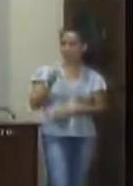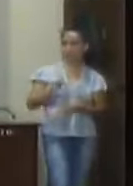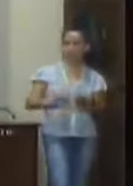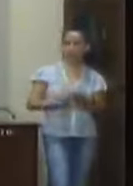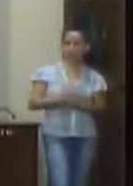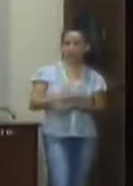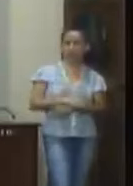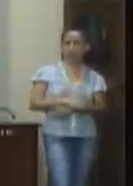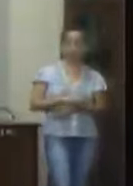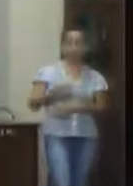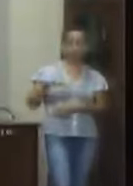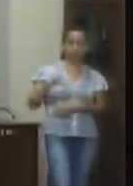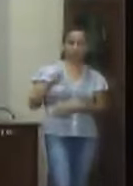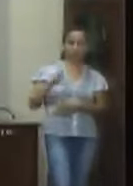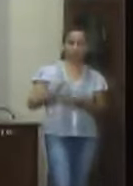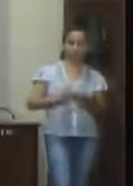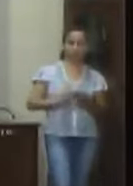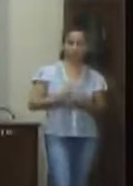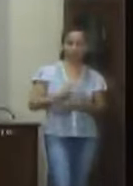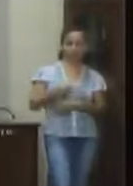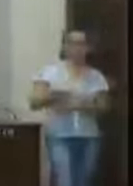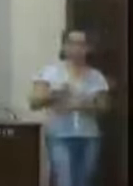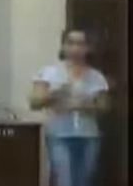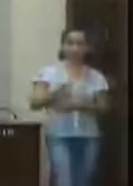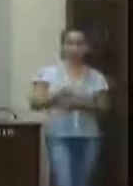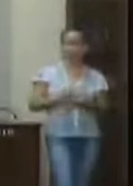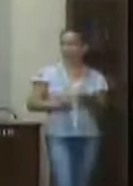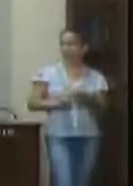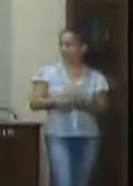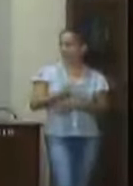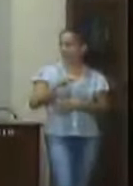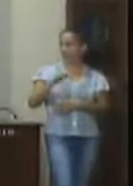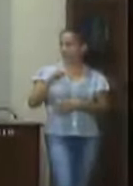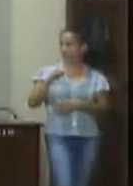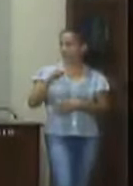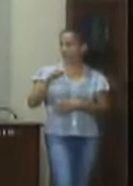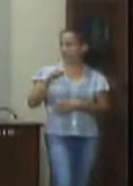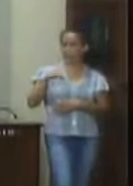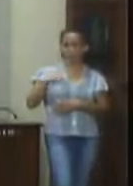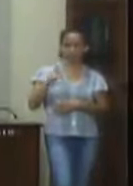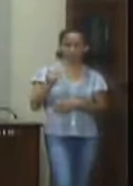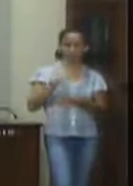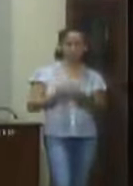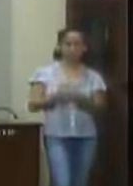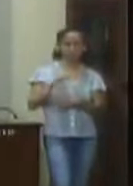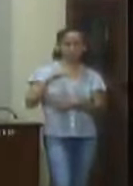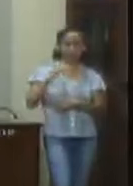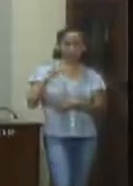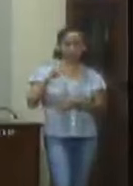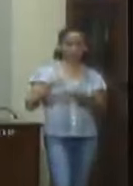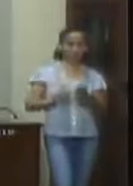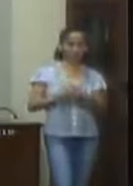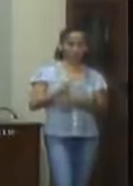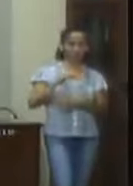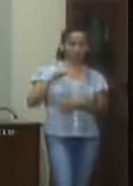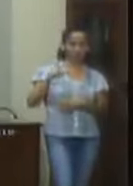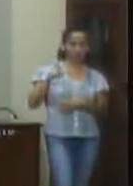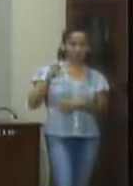marcelo marquinho michelle celso pedro